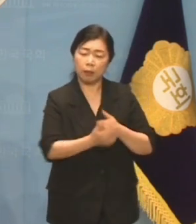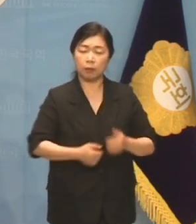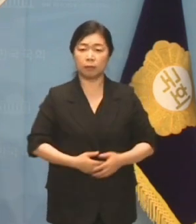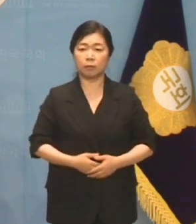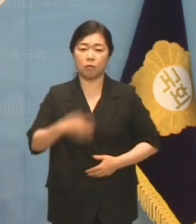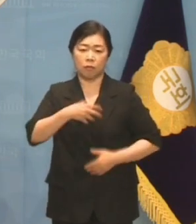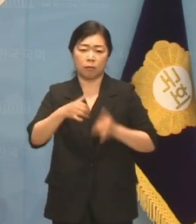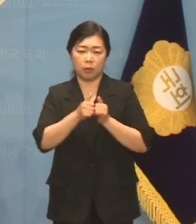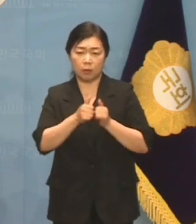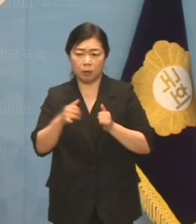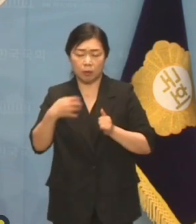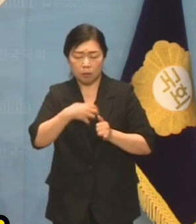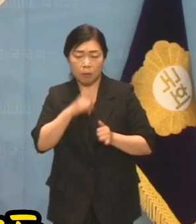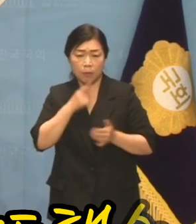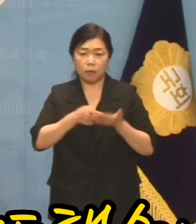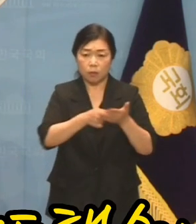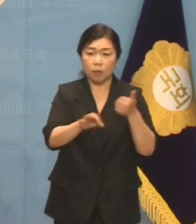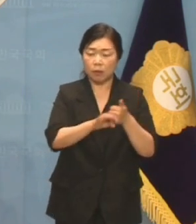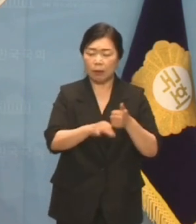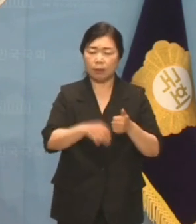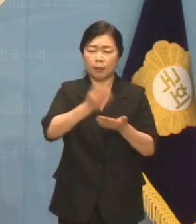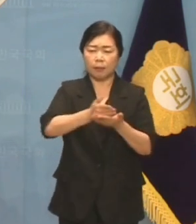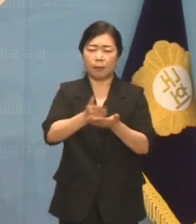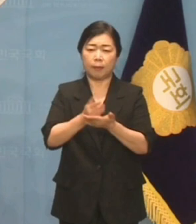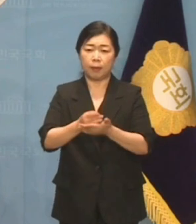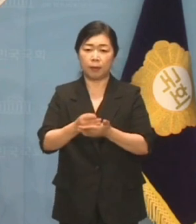선전, 선동술 운운하며 매도했습니다.